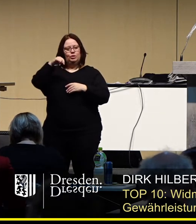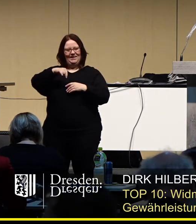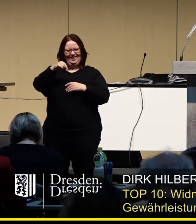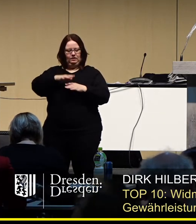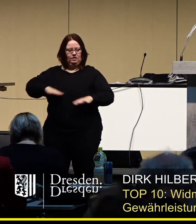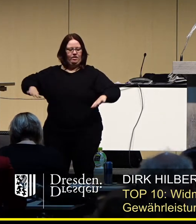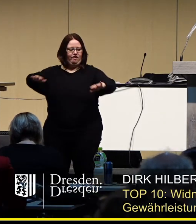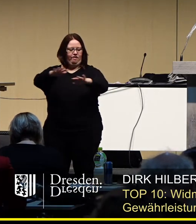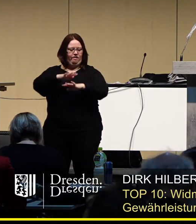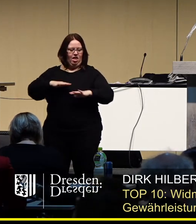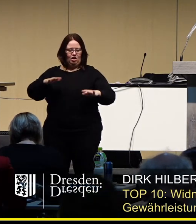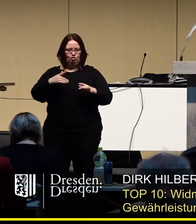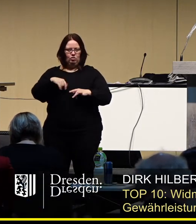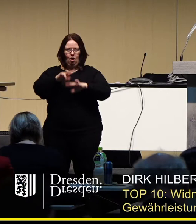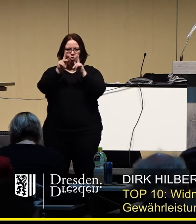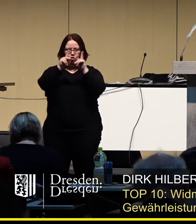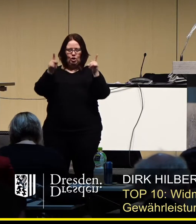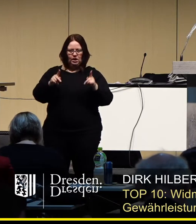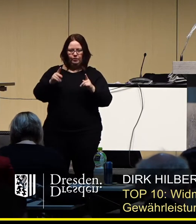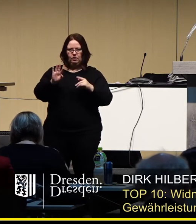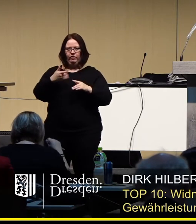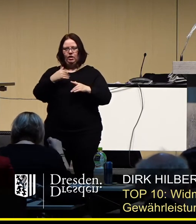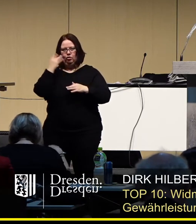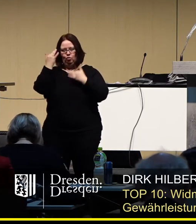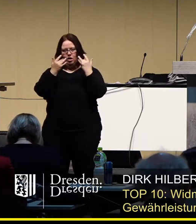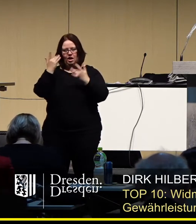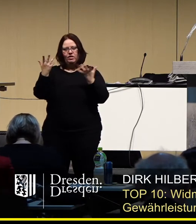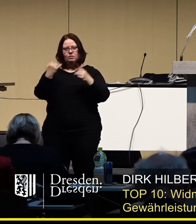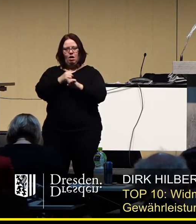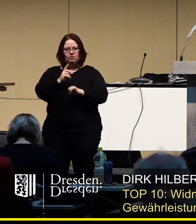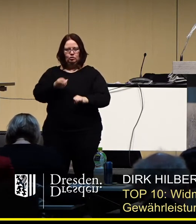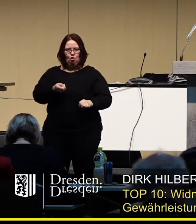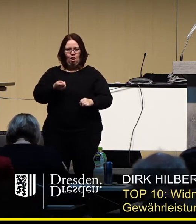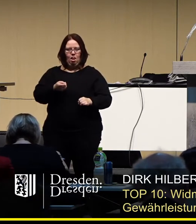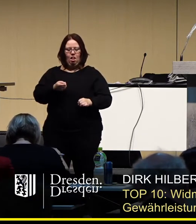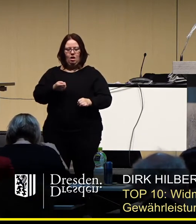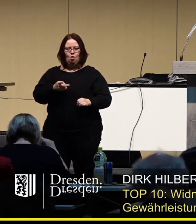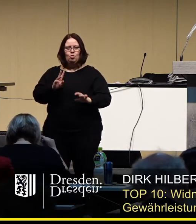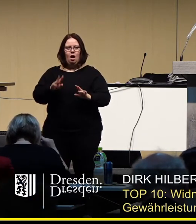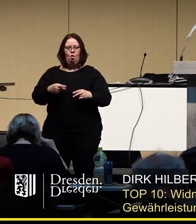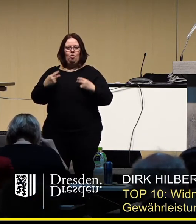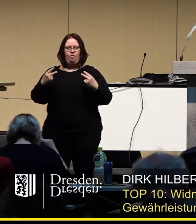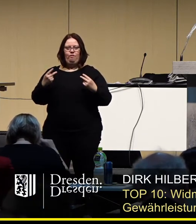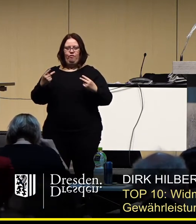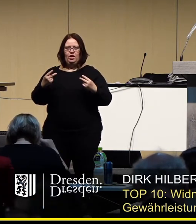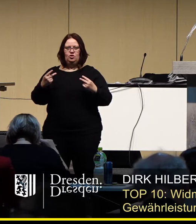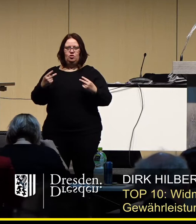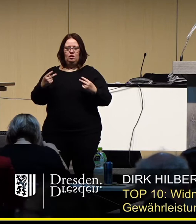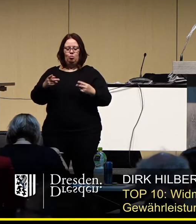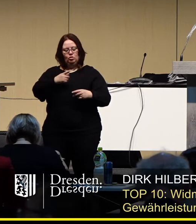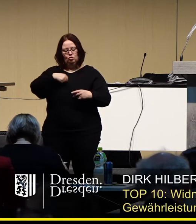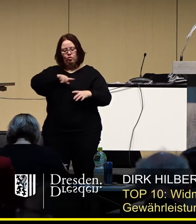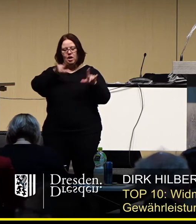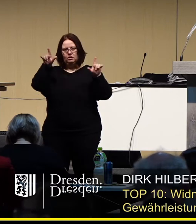Flächen Marktkonzepte erarbeitet worden, die, wie ich es auch eingangs schon gesagt habe, zumindest was wir jetzt